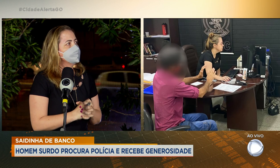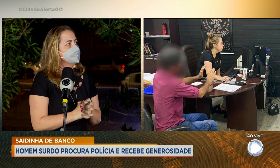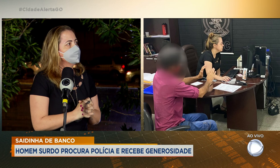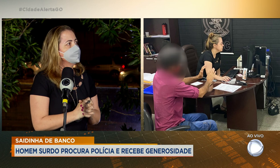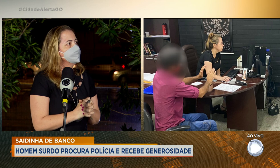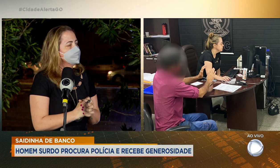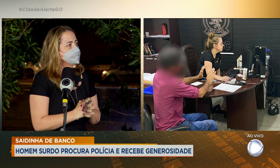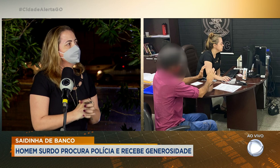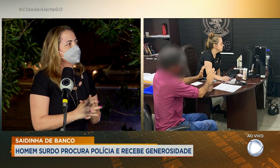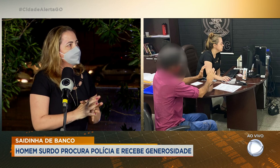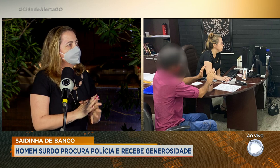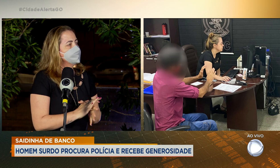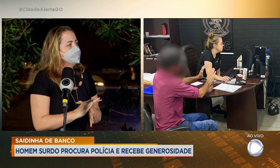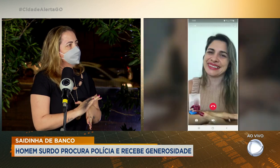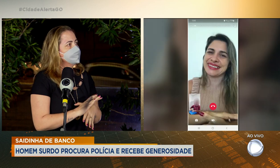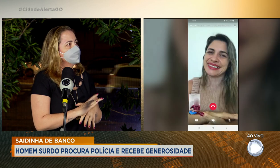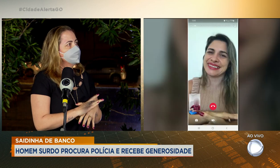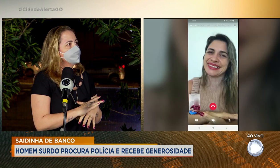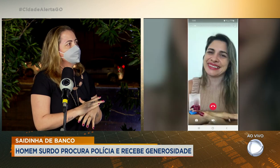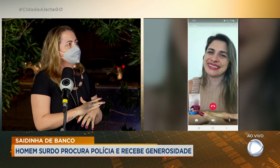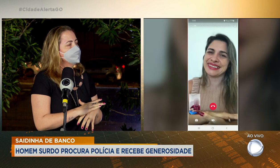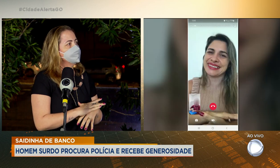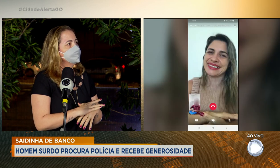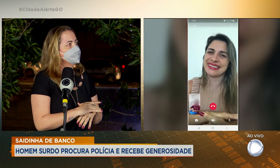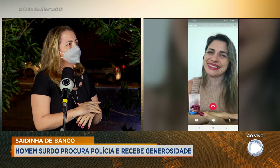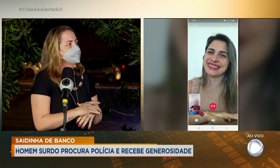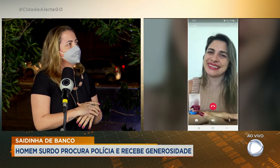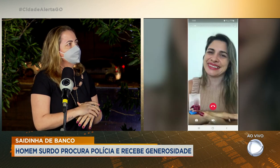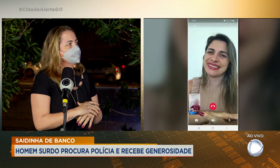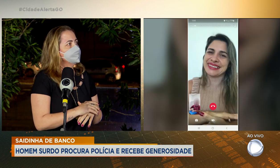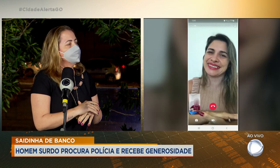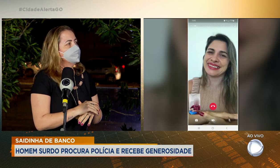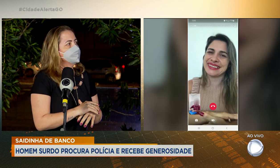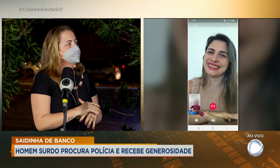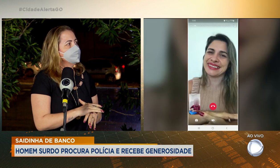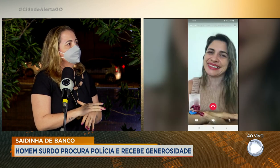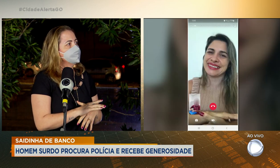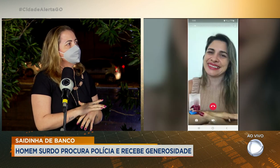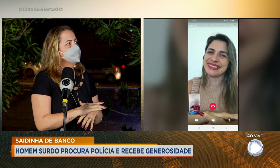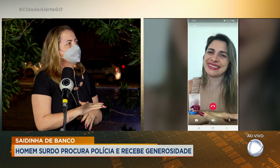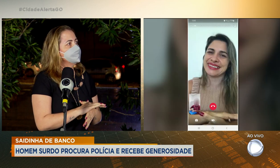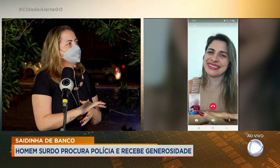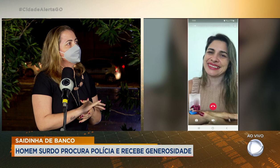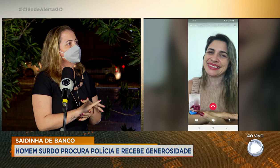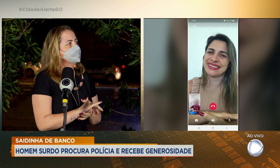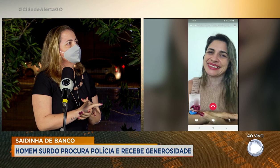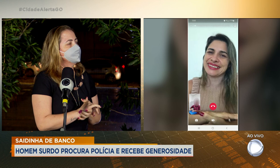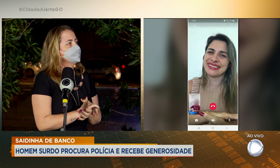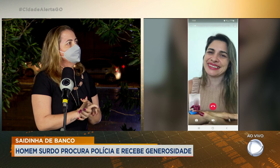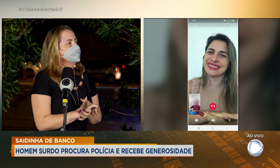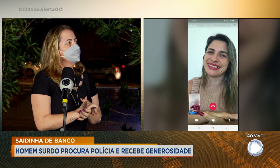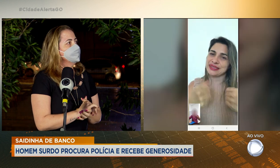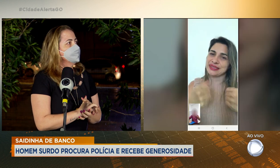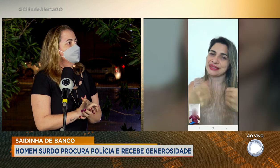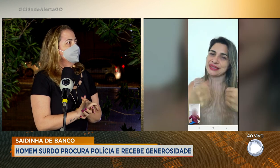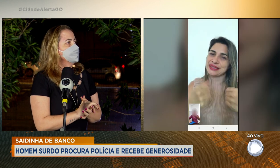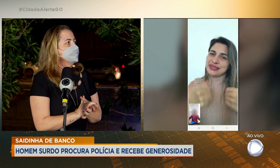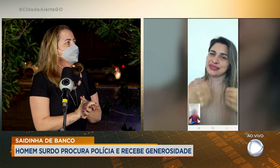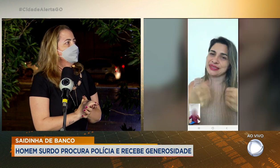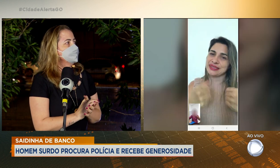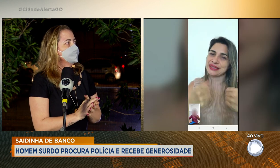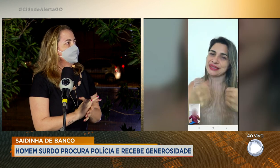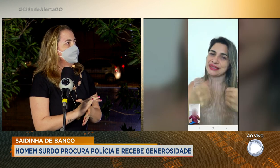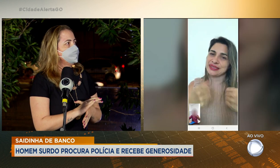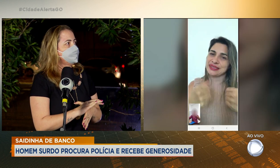ter alguém ali preparado de fato pra receber esse tipo de pessoa, porque elas também vão precisar uma hora, e aí se chega lá, nessa situação,